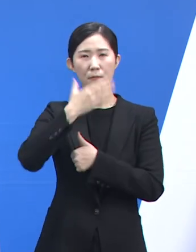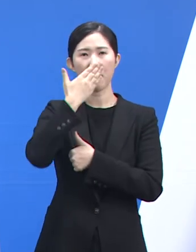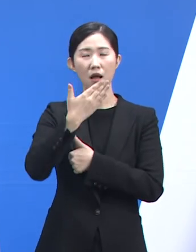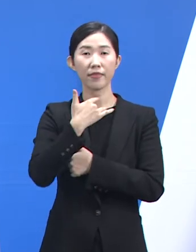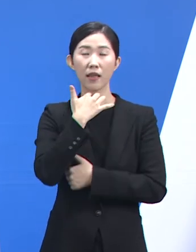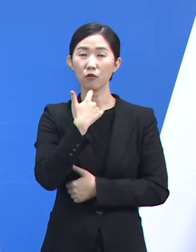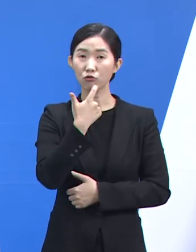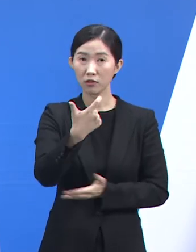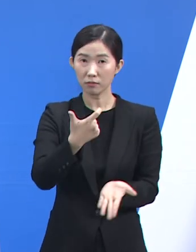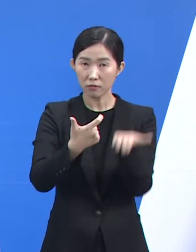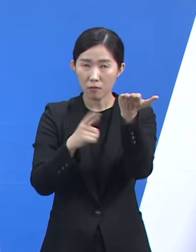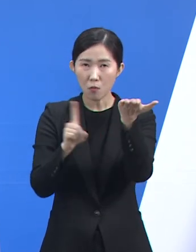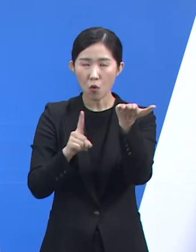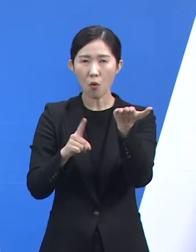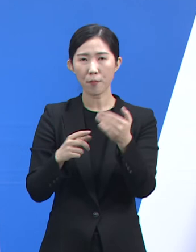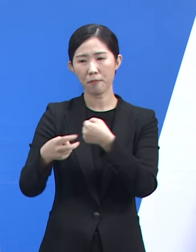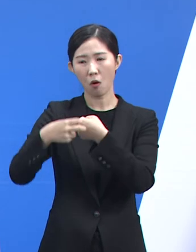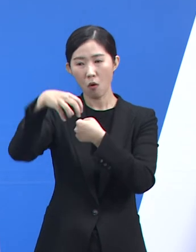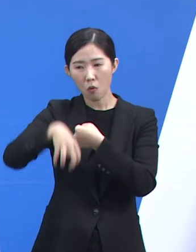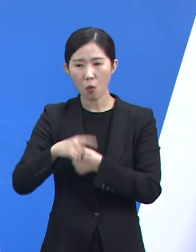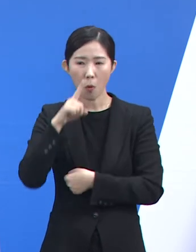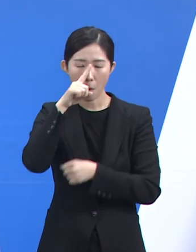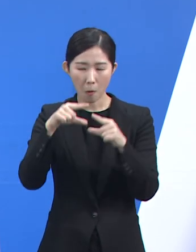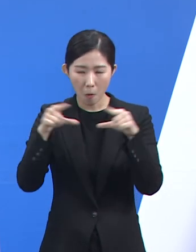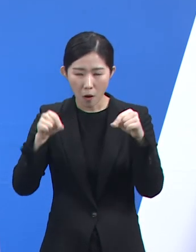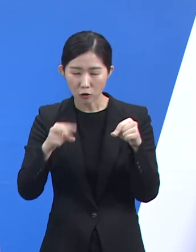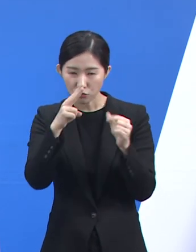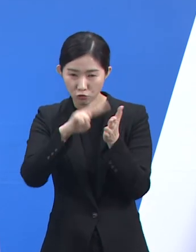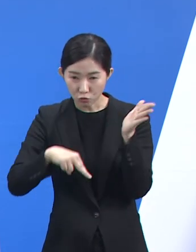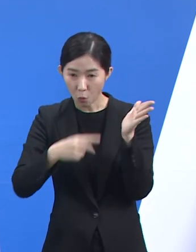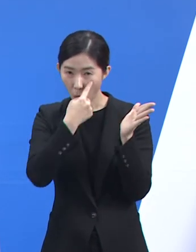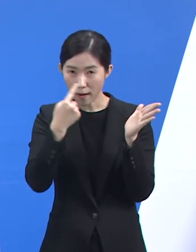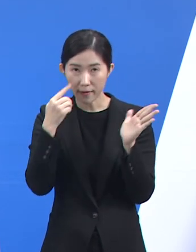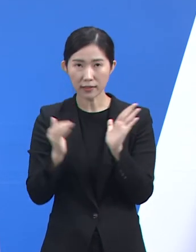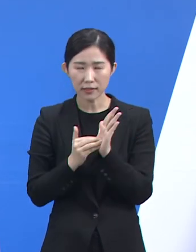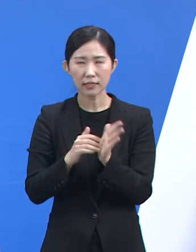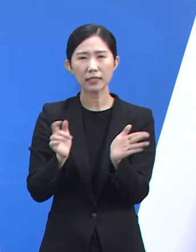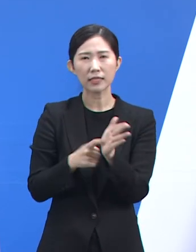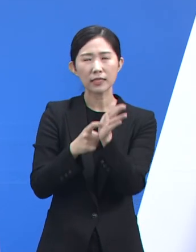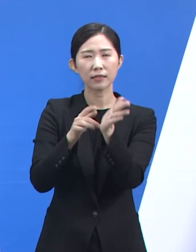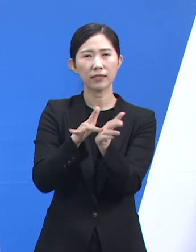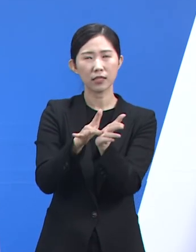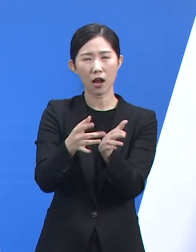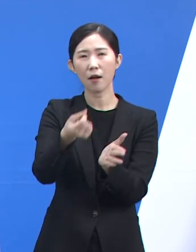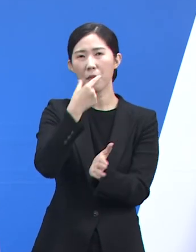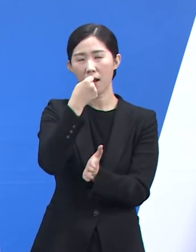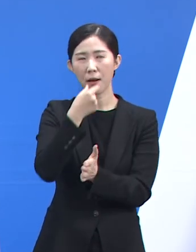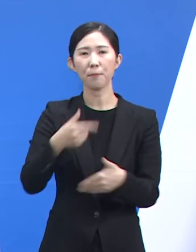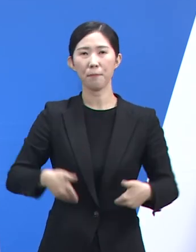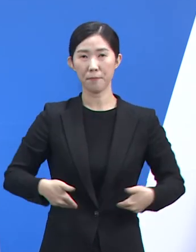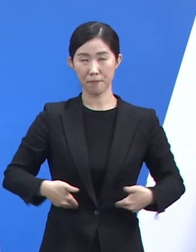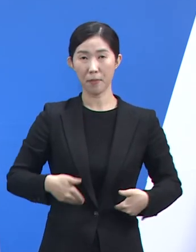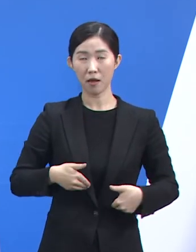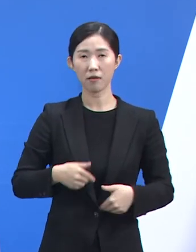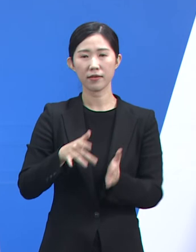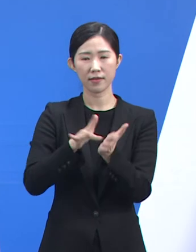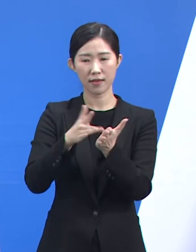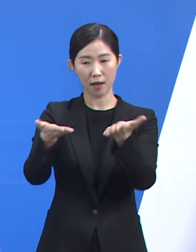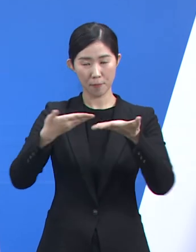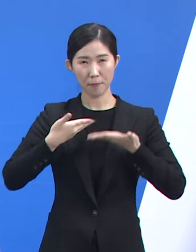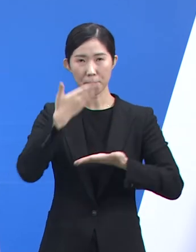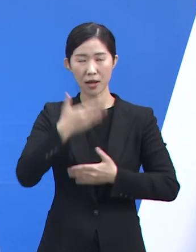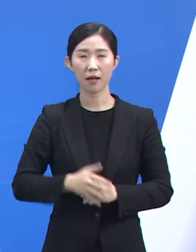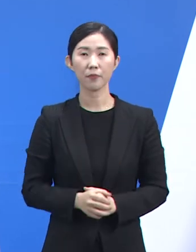오류기간 신속항원검사 양성 판정만으로도 문명치료제 처방이 가능합니다. 오류기간에서 의사판단하에